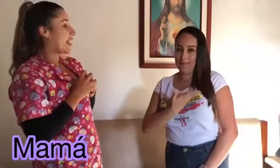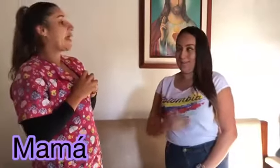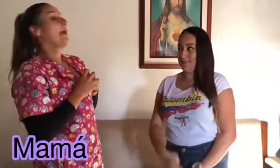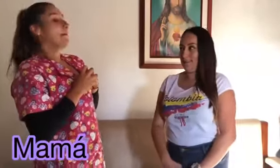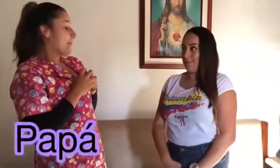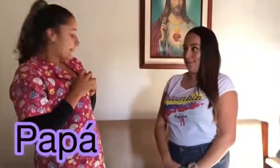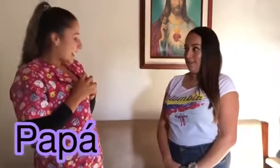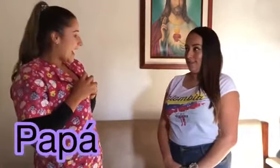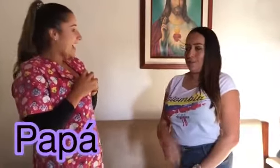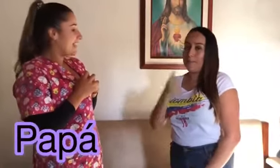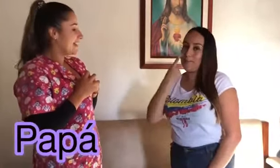Papá.